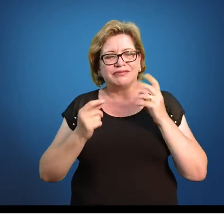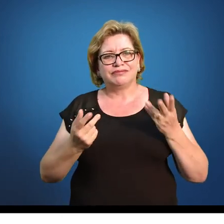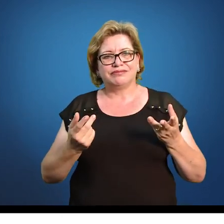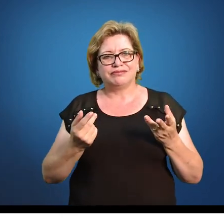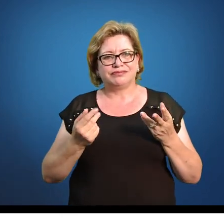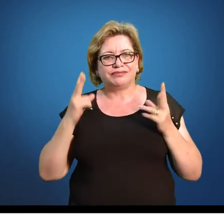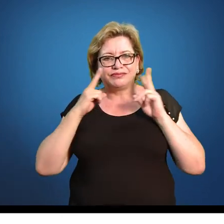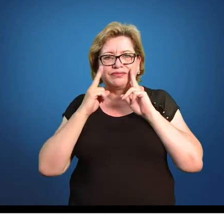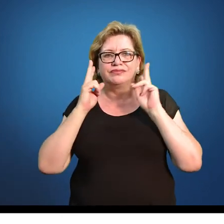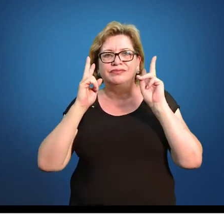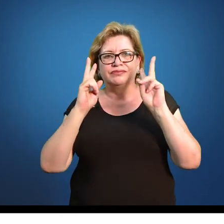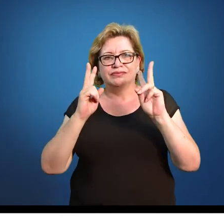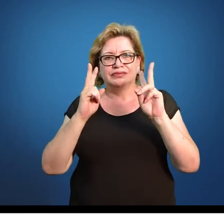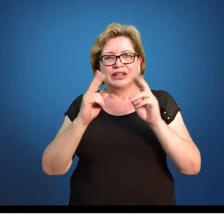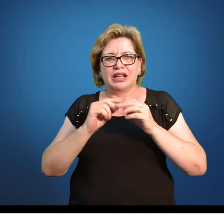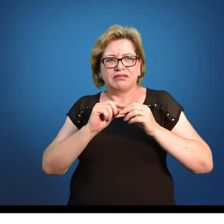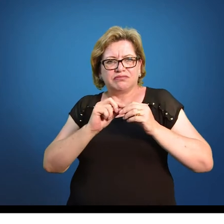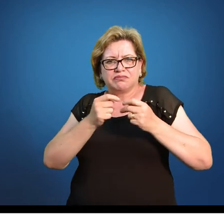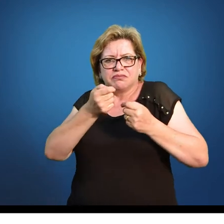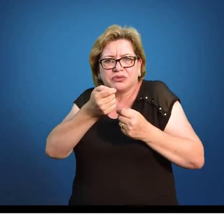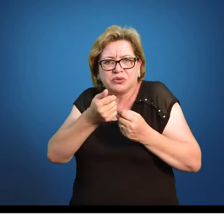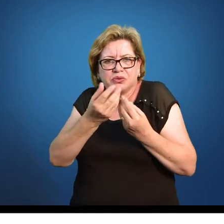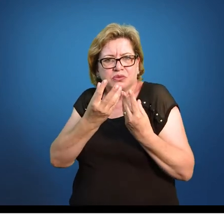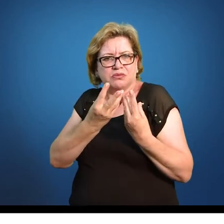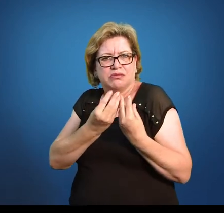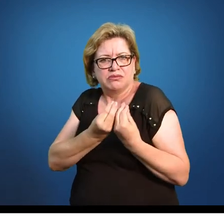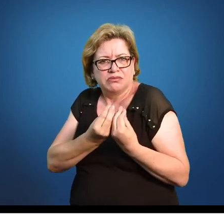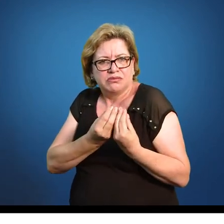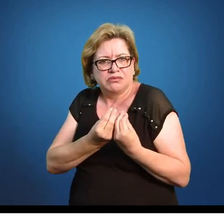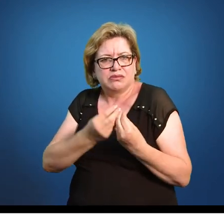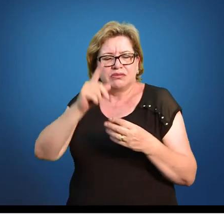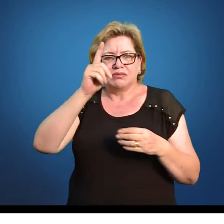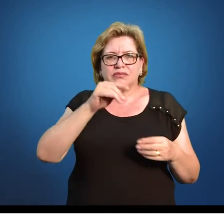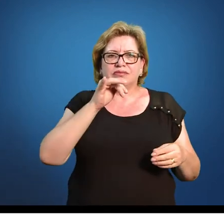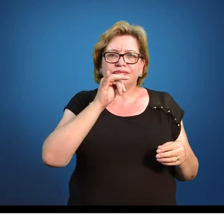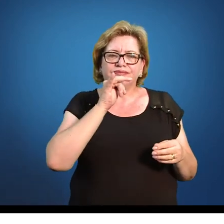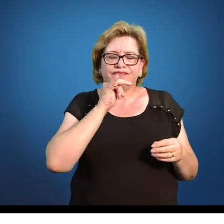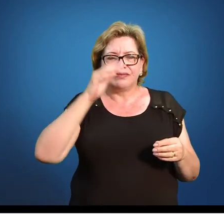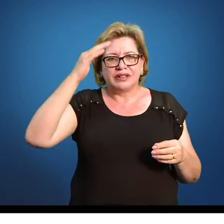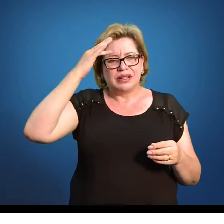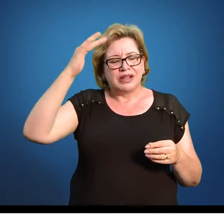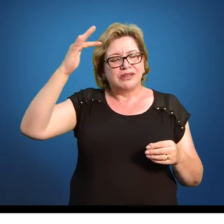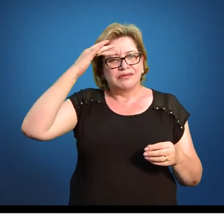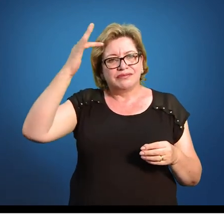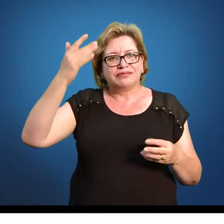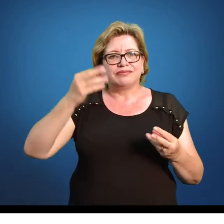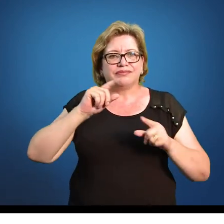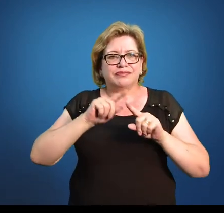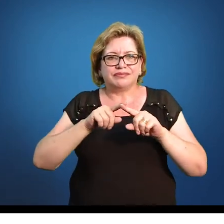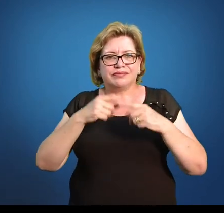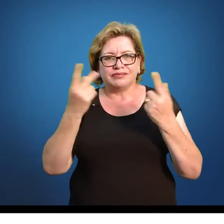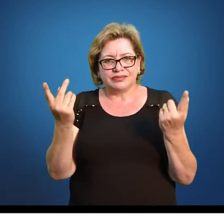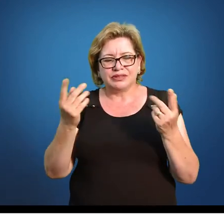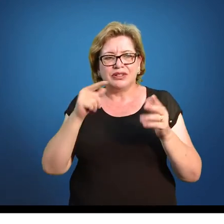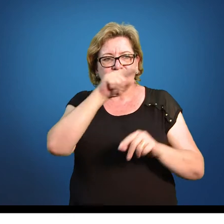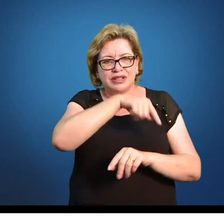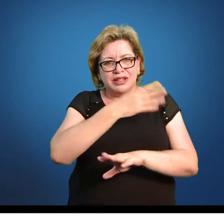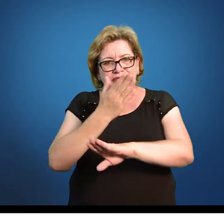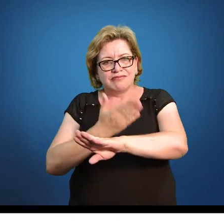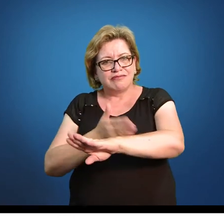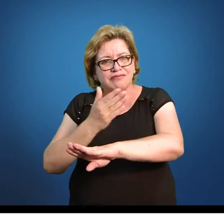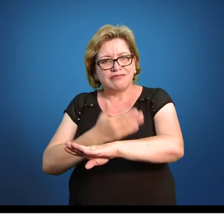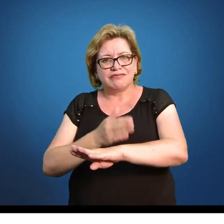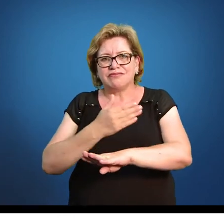Você vai ver, as famílias são maiores, são menores. Esse é um exemplo fictício que eu coloquei aqui. Mas, lógico, quando você estiver na prática,